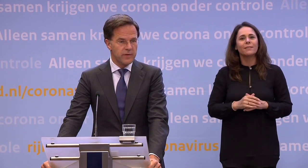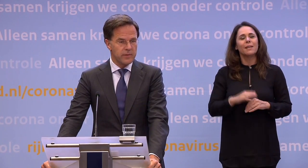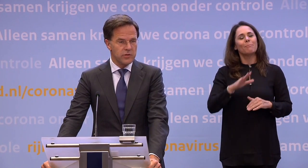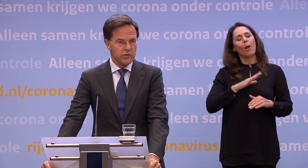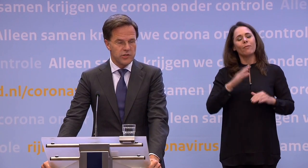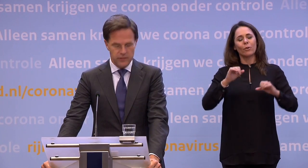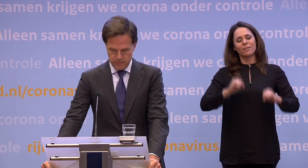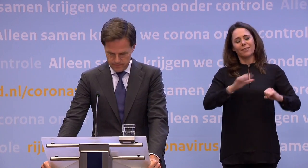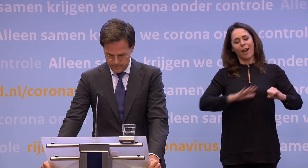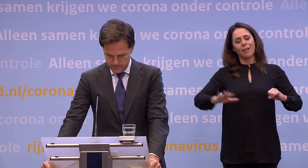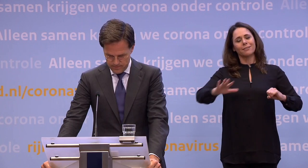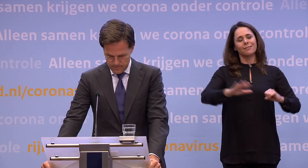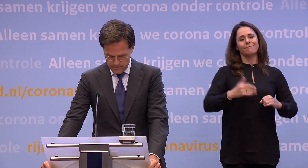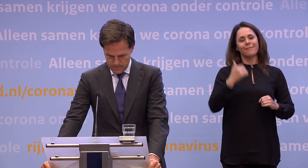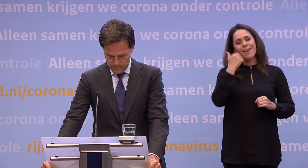terrasliefhebbers als ikzelf.